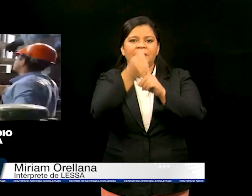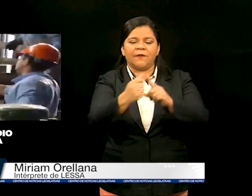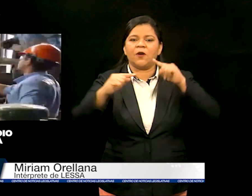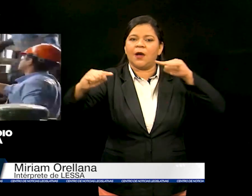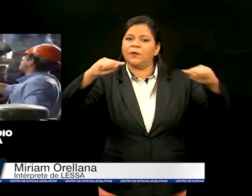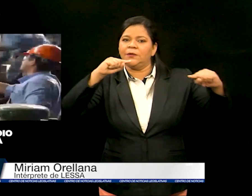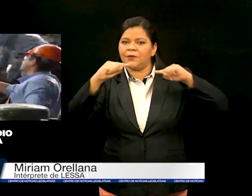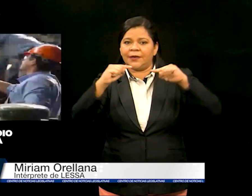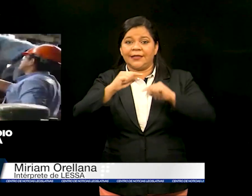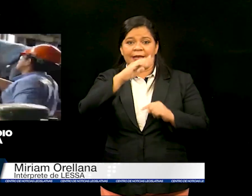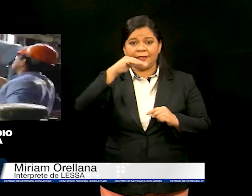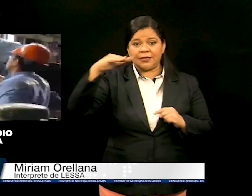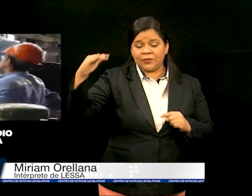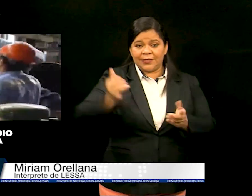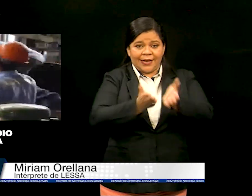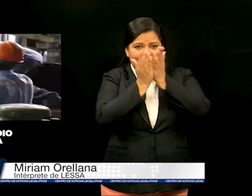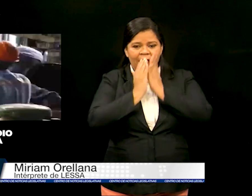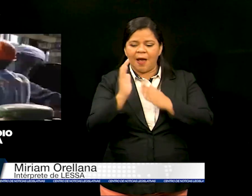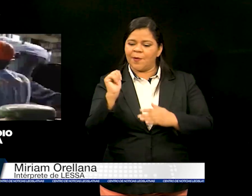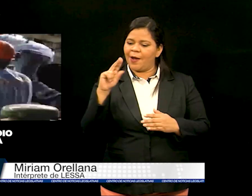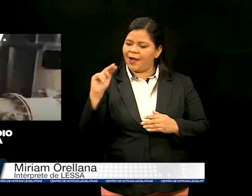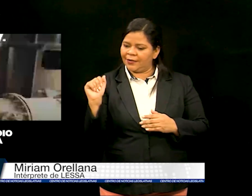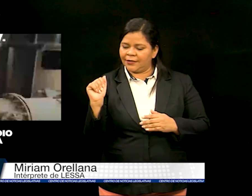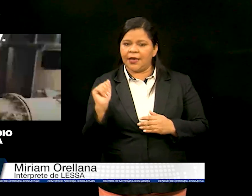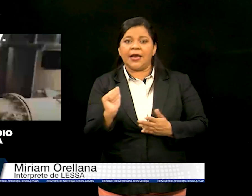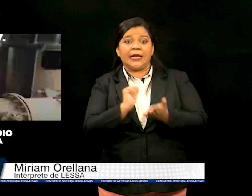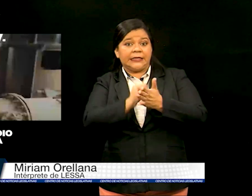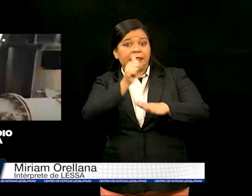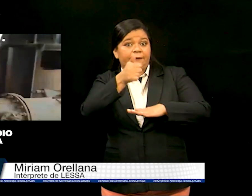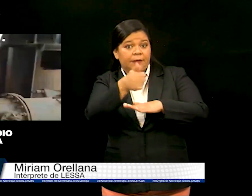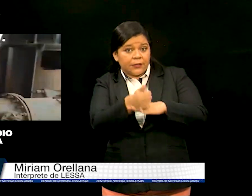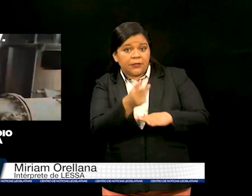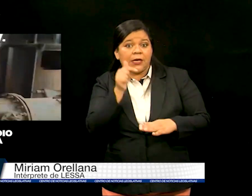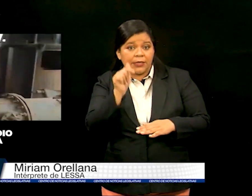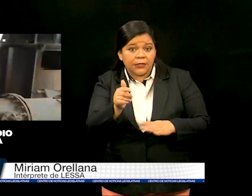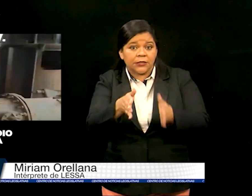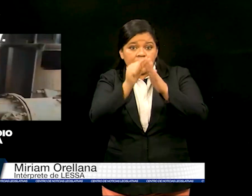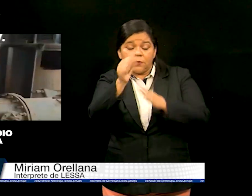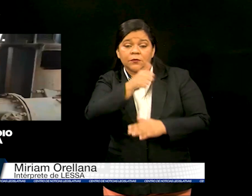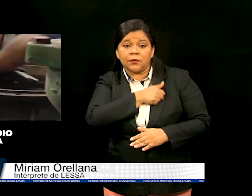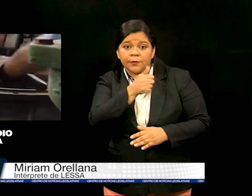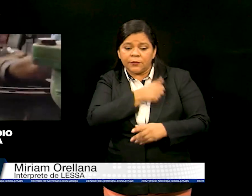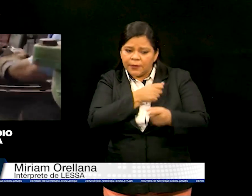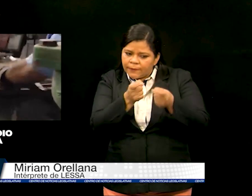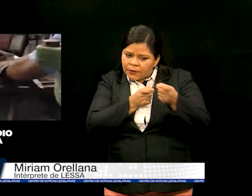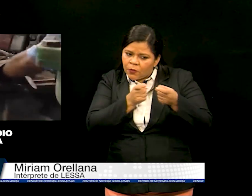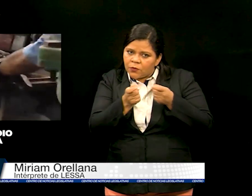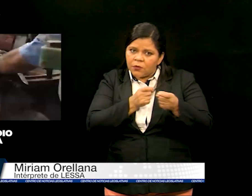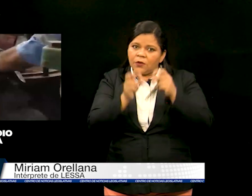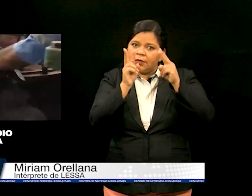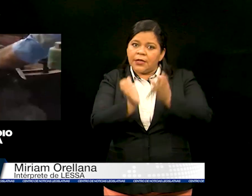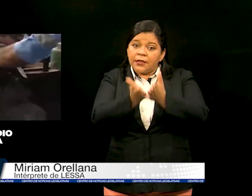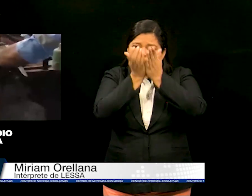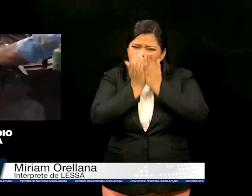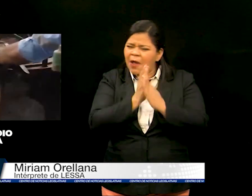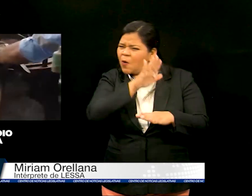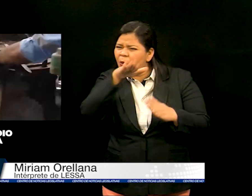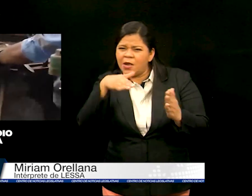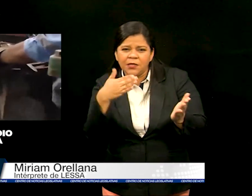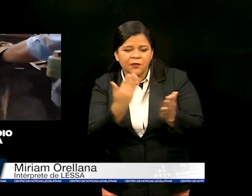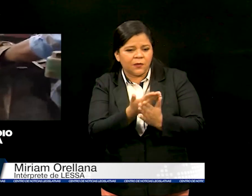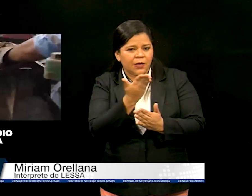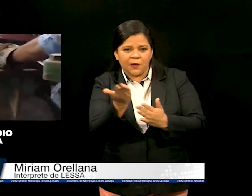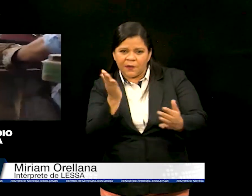Nacional de Aguas, ANA, estableciendo que será la encargada de la gestión integral de los recursos hídricos y demás bienes que